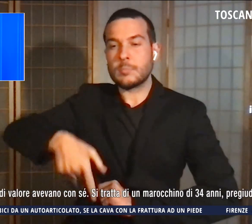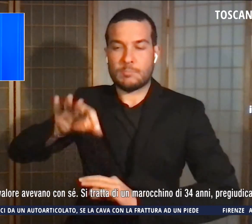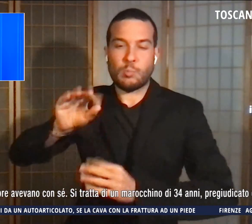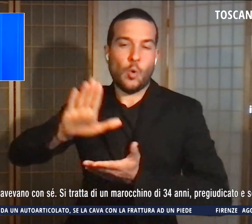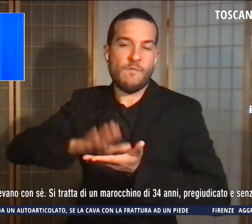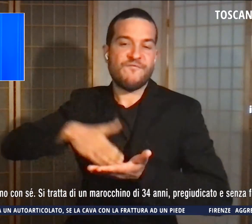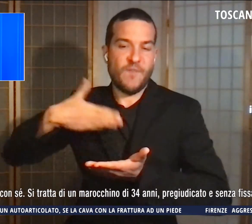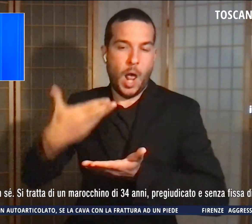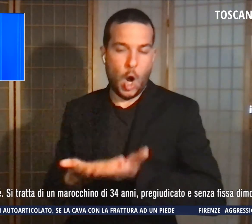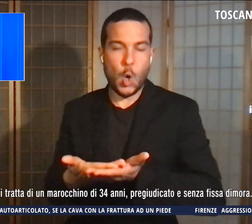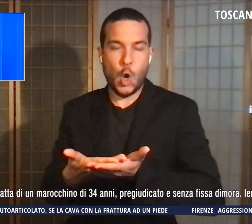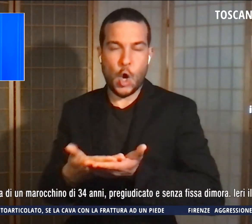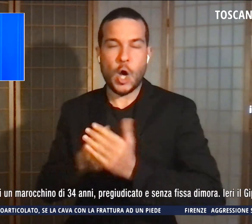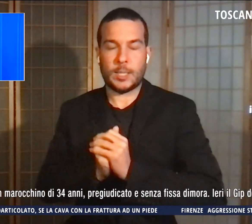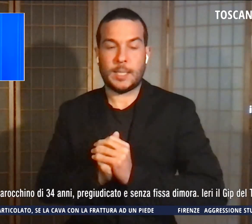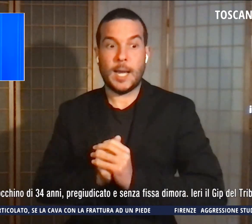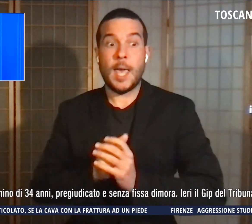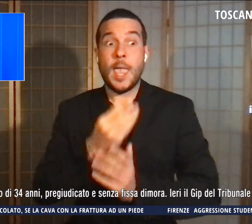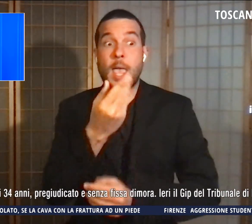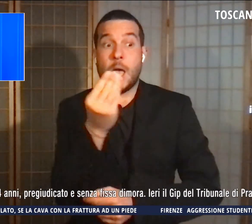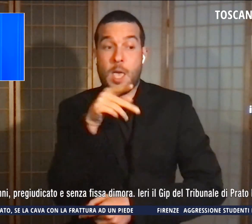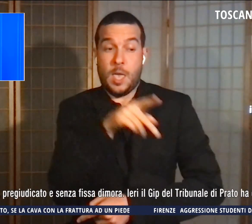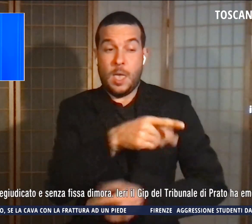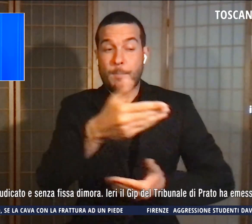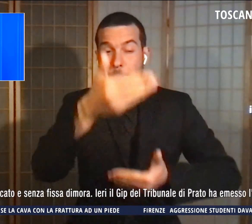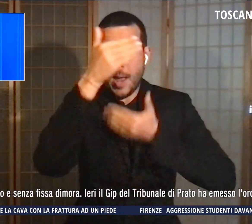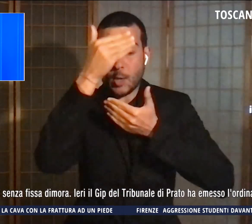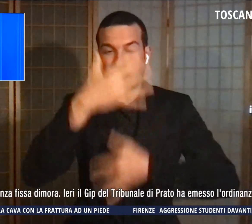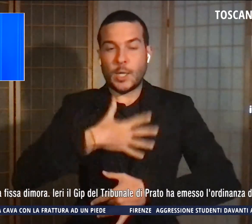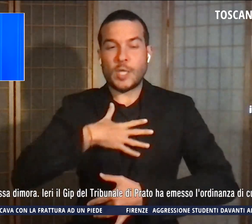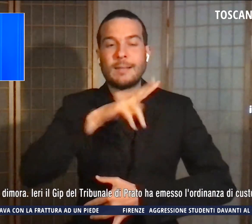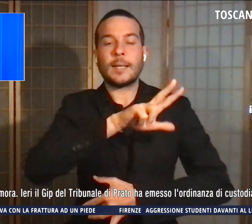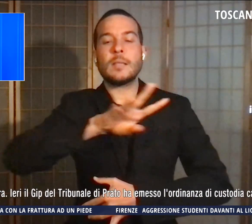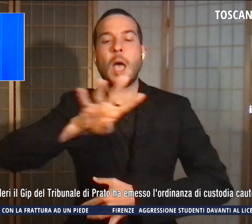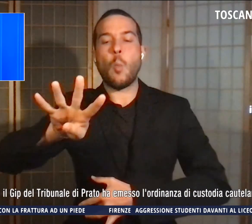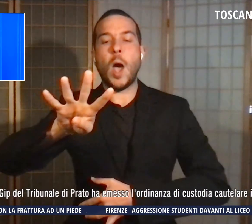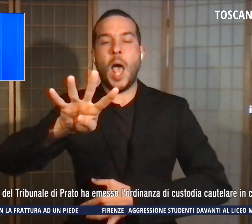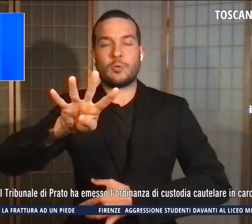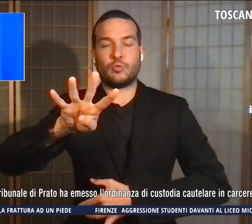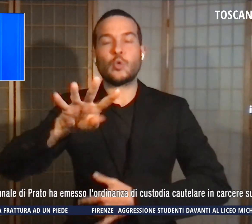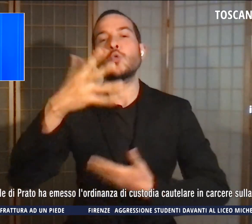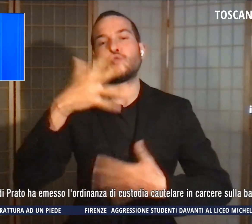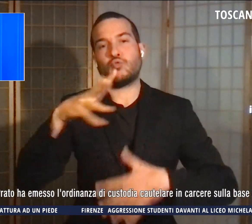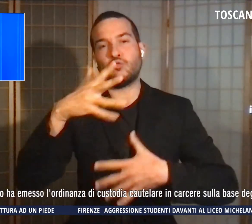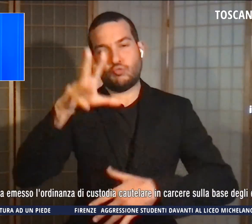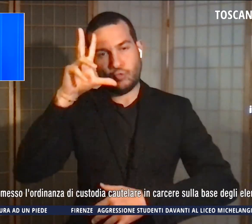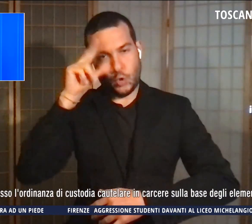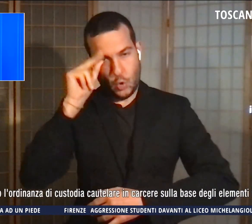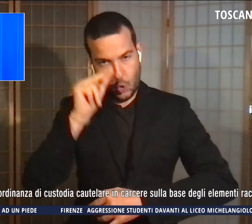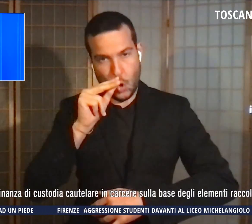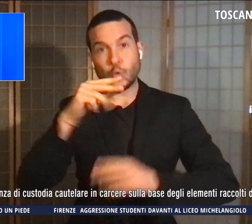con sé. Si tratta di un marocchino di 34 anni, pregiudicato e senza fissa dimora.